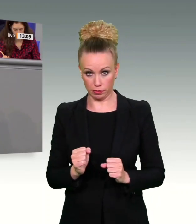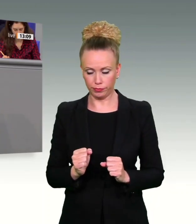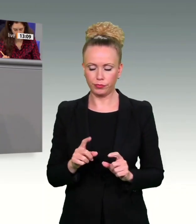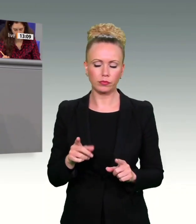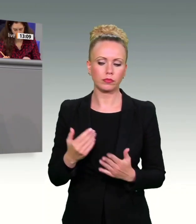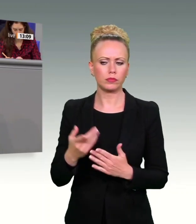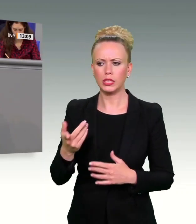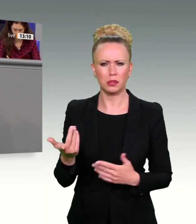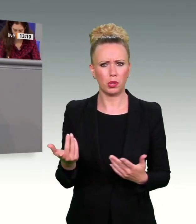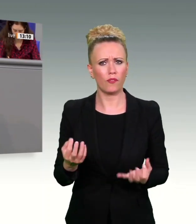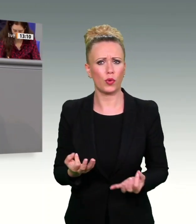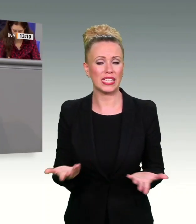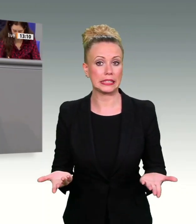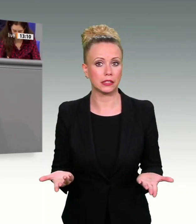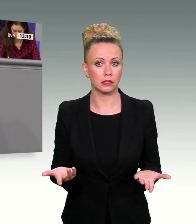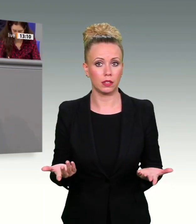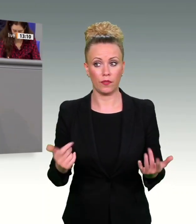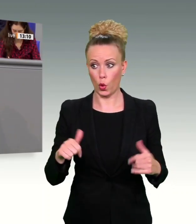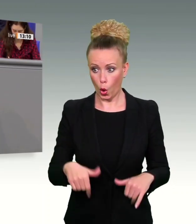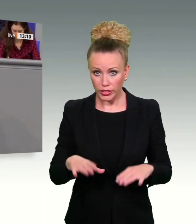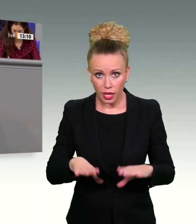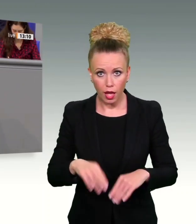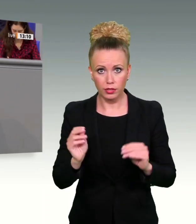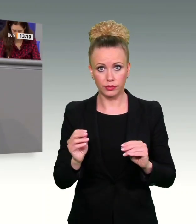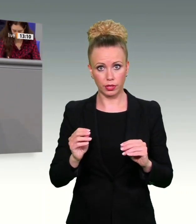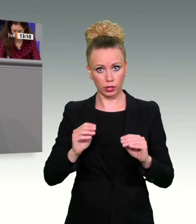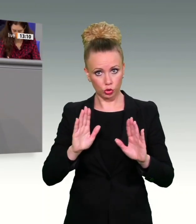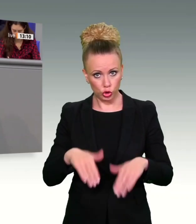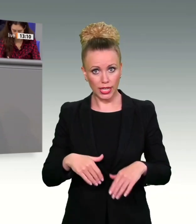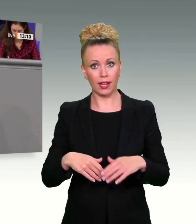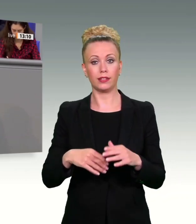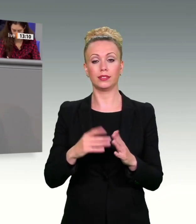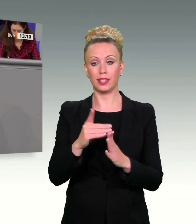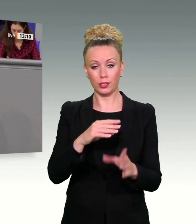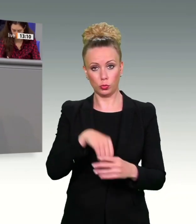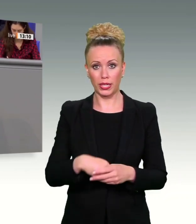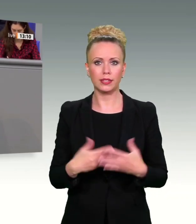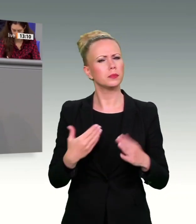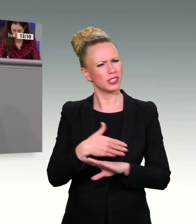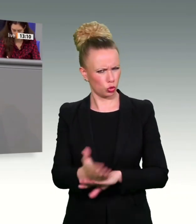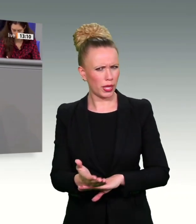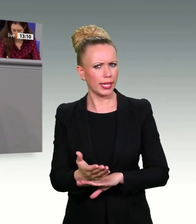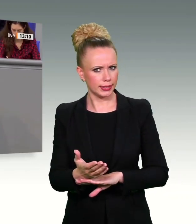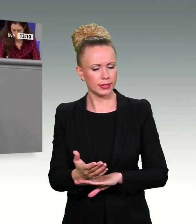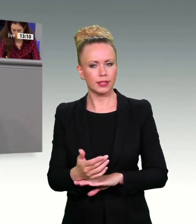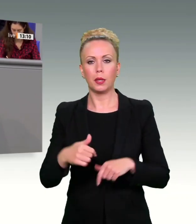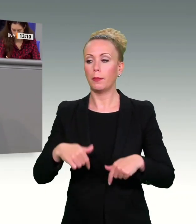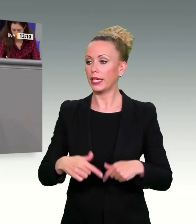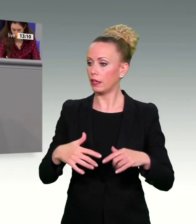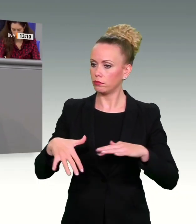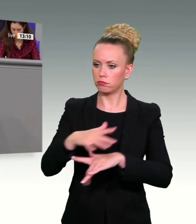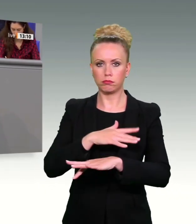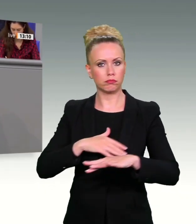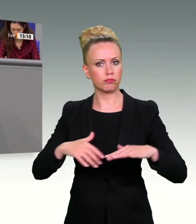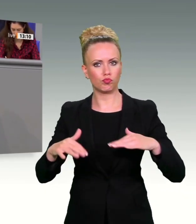aber erst heute den Gefrierschrank befüllen. Sie halten mit diesem Thema der Öffentlichkeit hier seit Jahren einen bloßen Pappkameraden